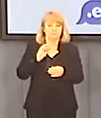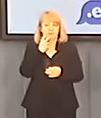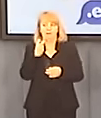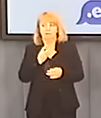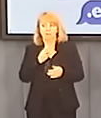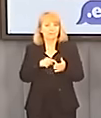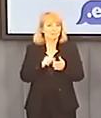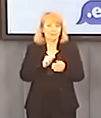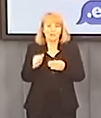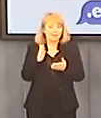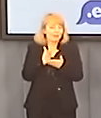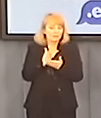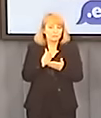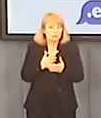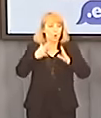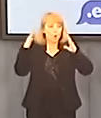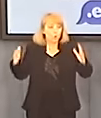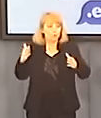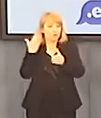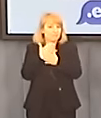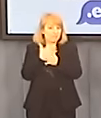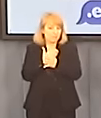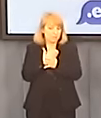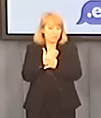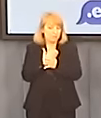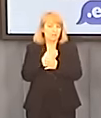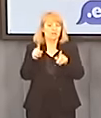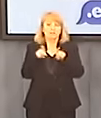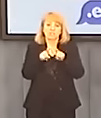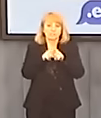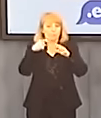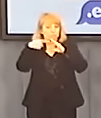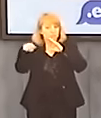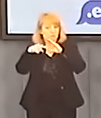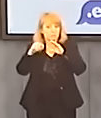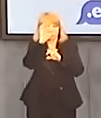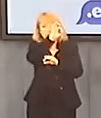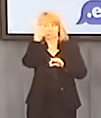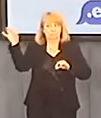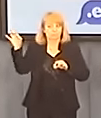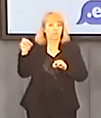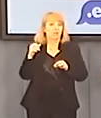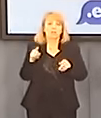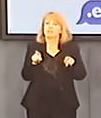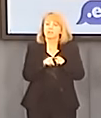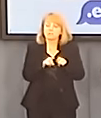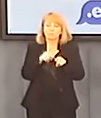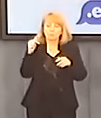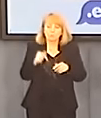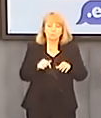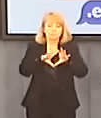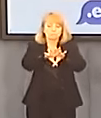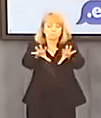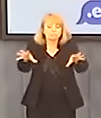koncerny, nie tylko wielkie sieci przesyłowe, ale podstawą bezpieczeństwa energetycznego jest masowa energetyka